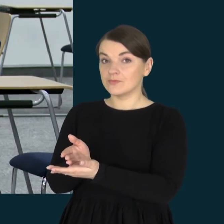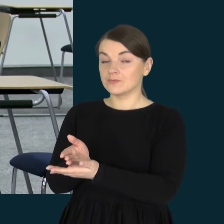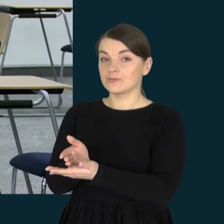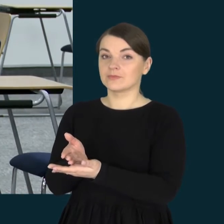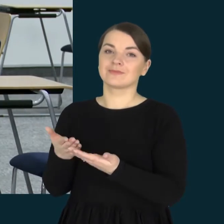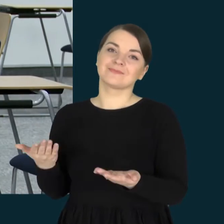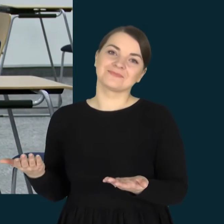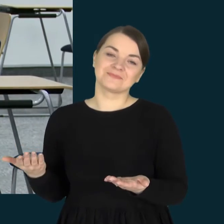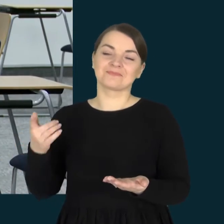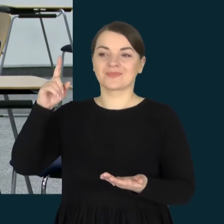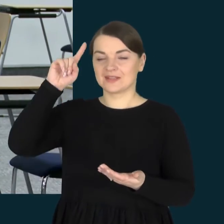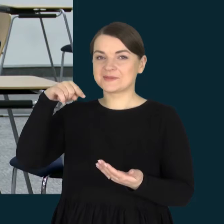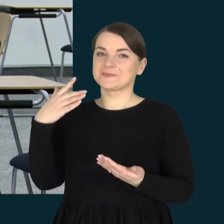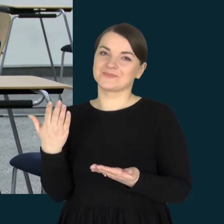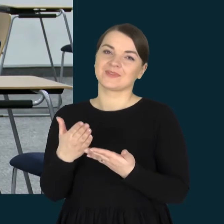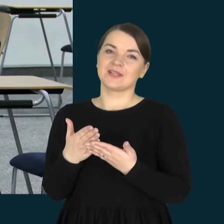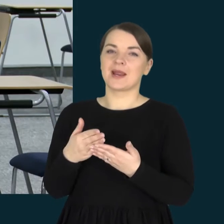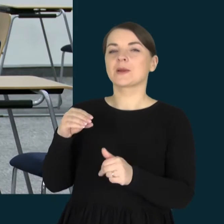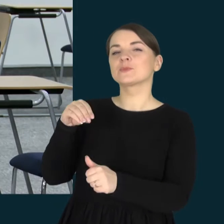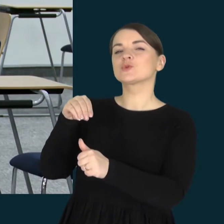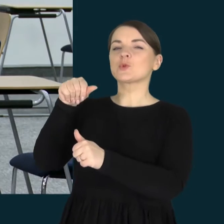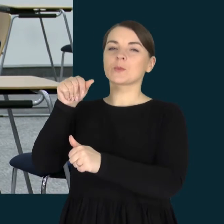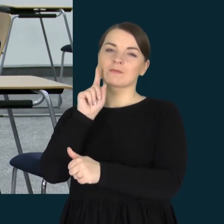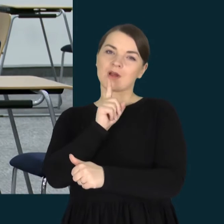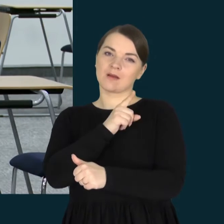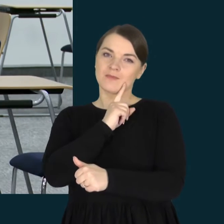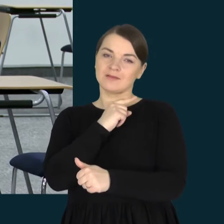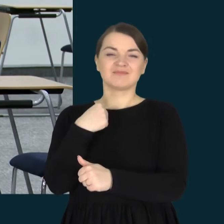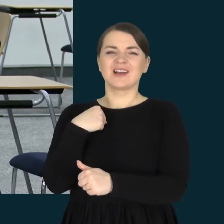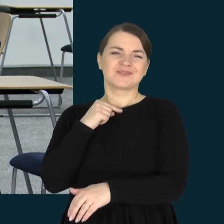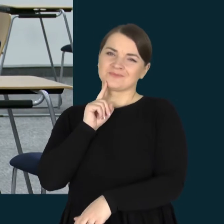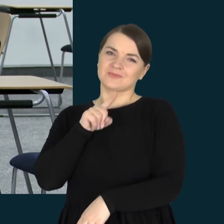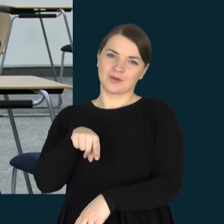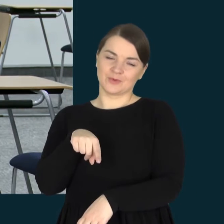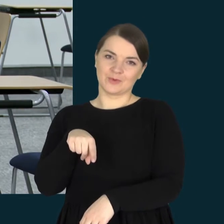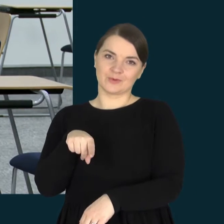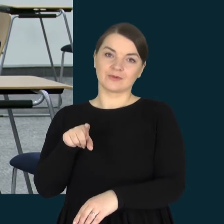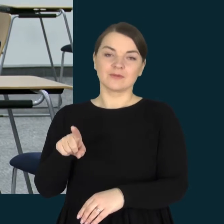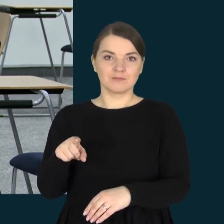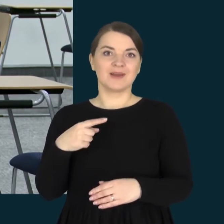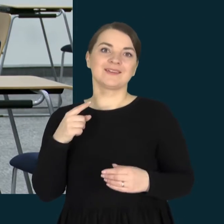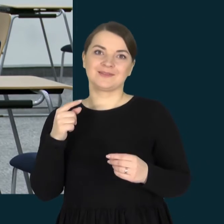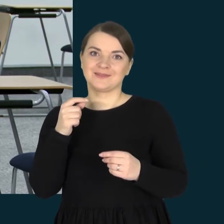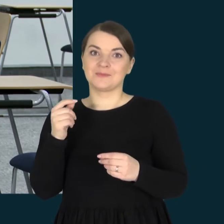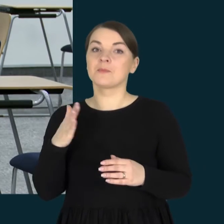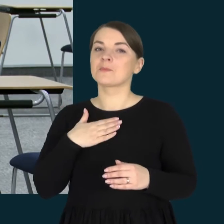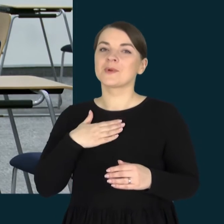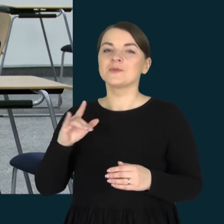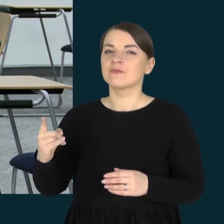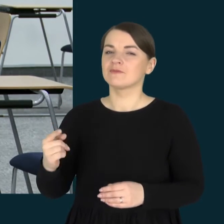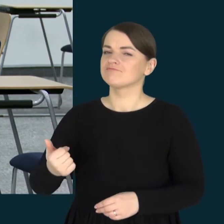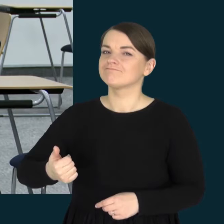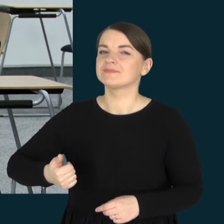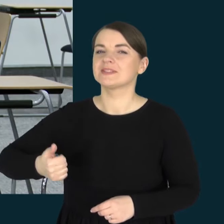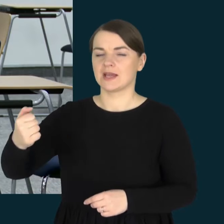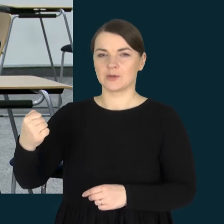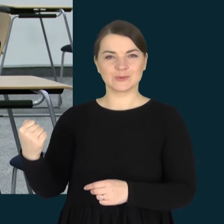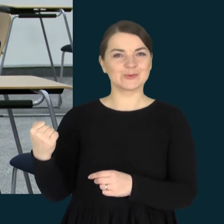žinot, egzistuoja tokios super mamytės. Nenoriu ją būti, bet vadinu savo vaiką geriausių,